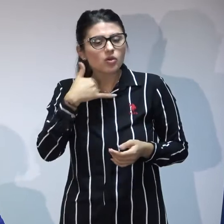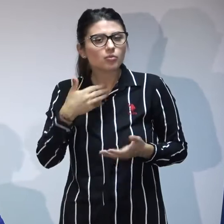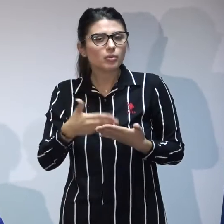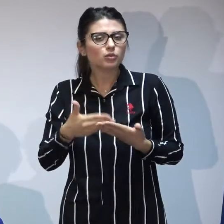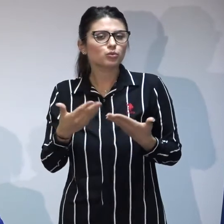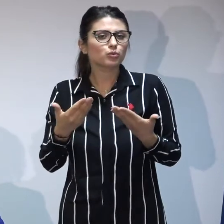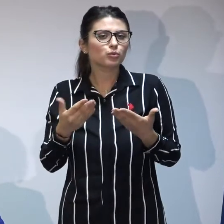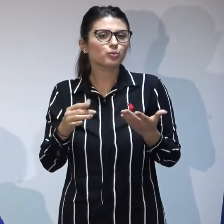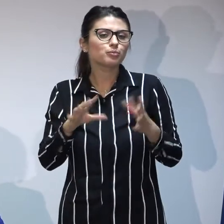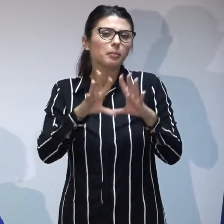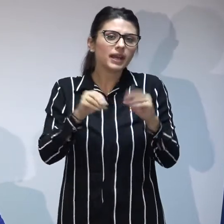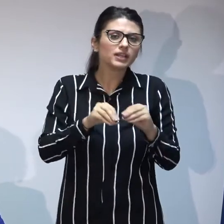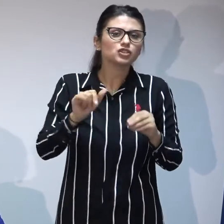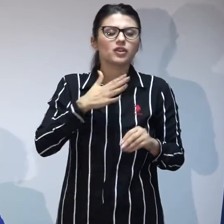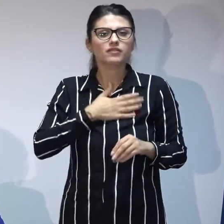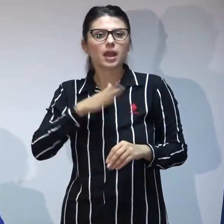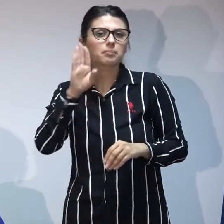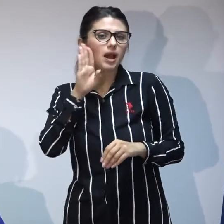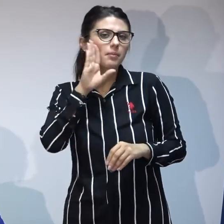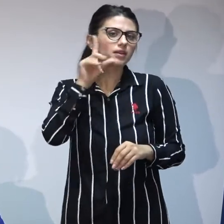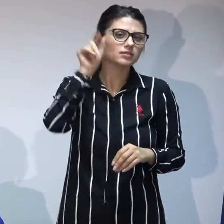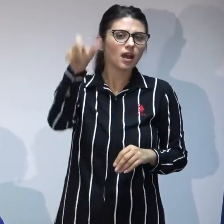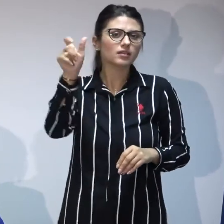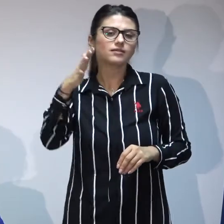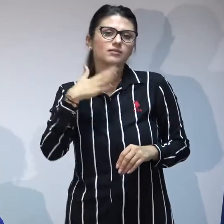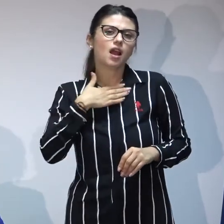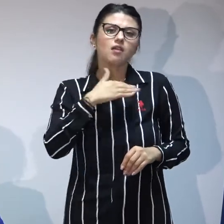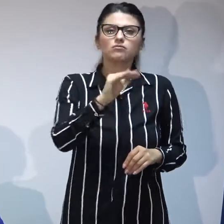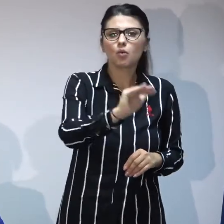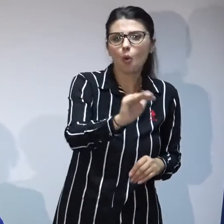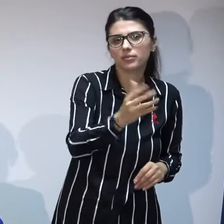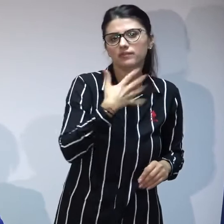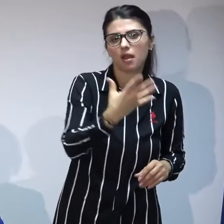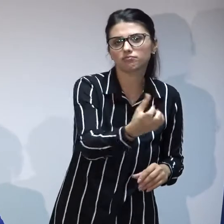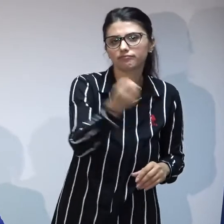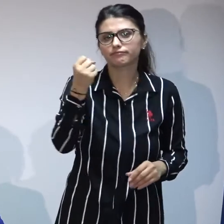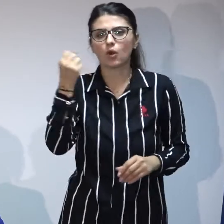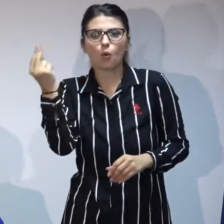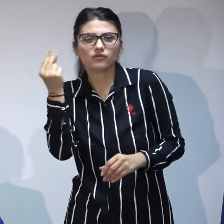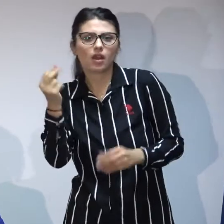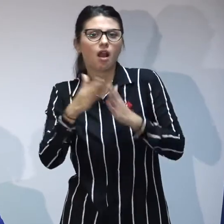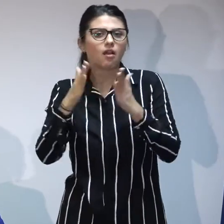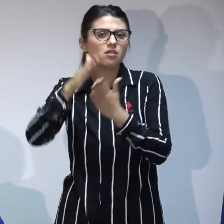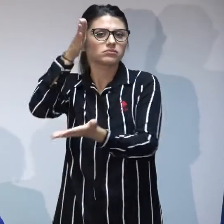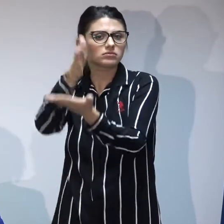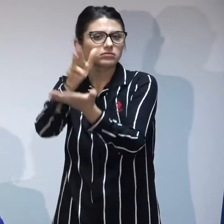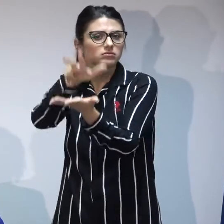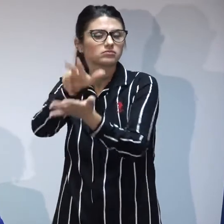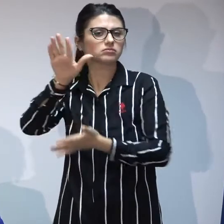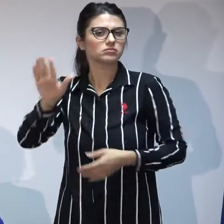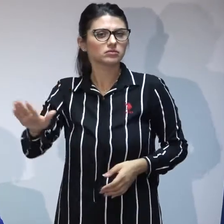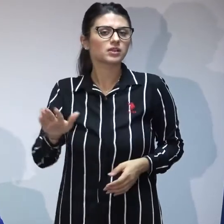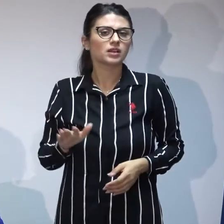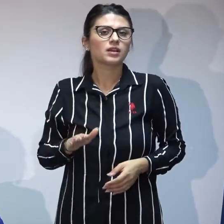doresc să afle informații despre adopții sau care vor să ne sesizeze neregul de procedură disponibilă în